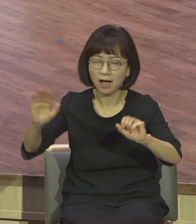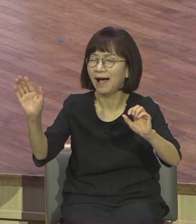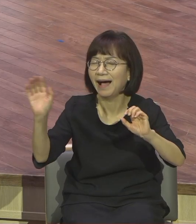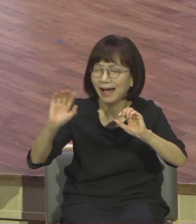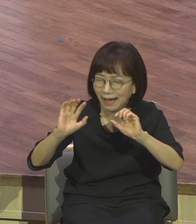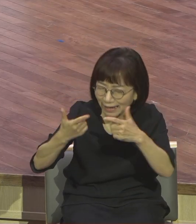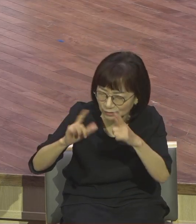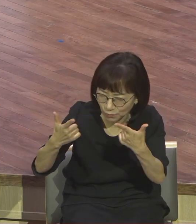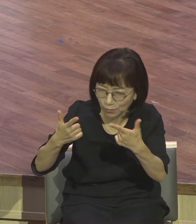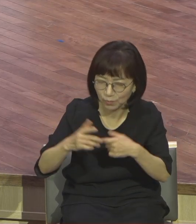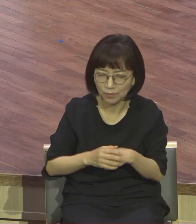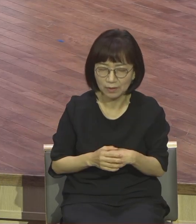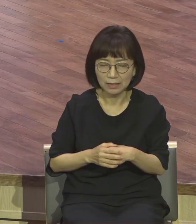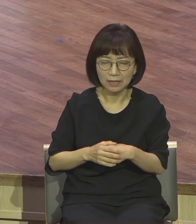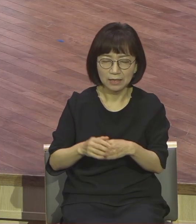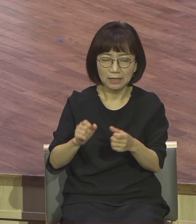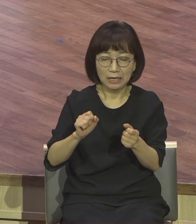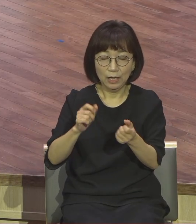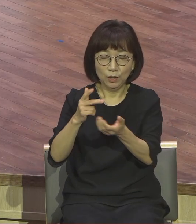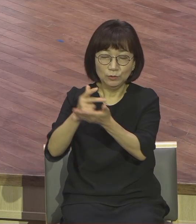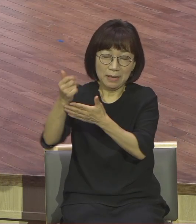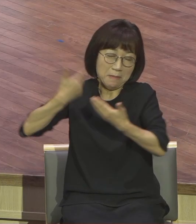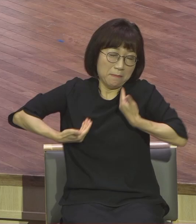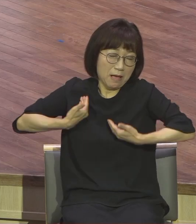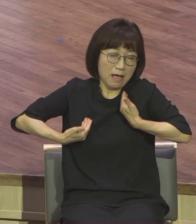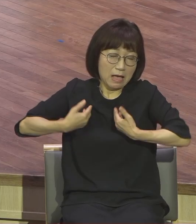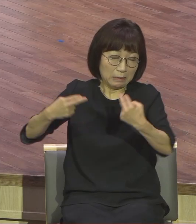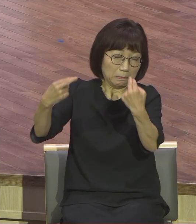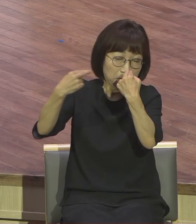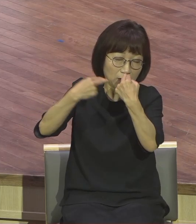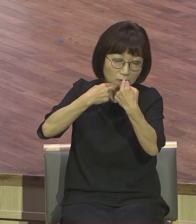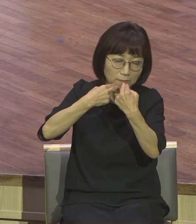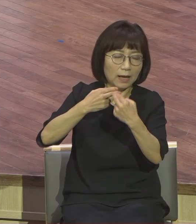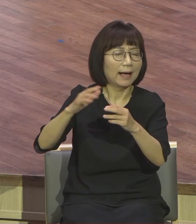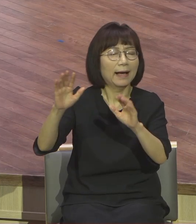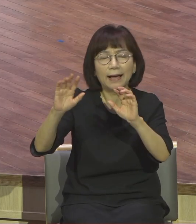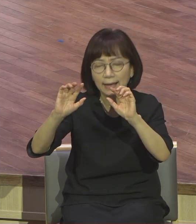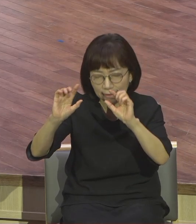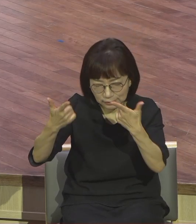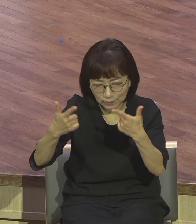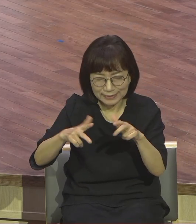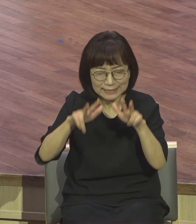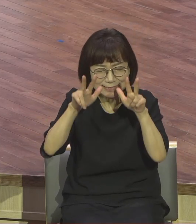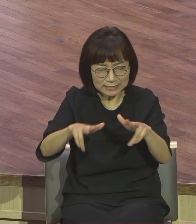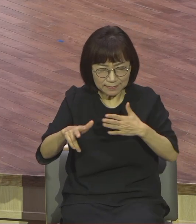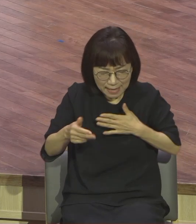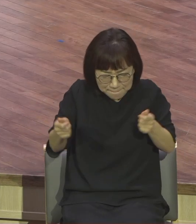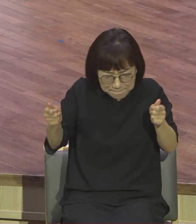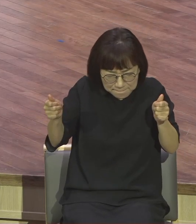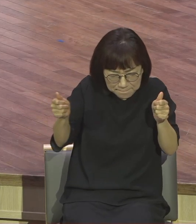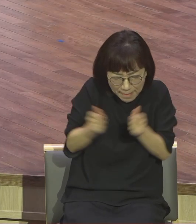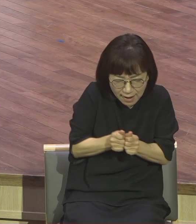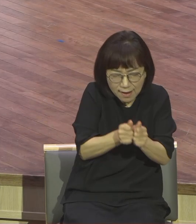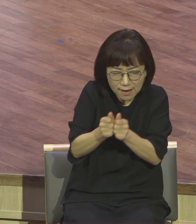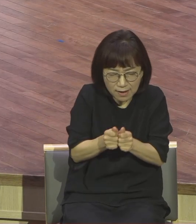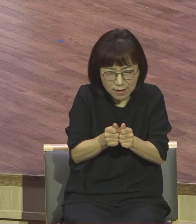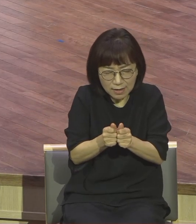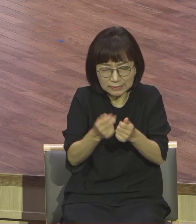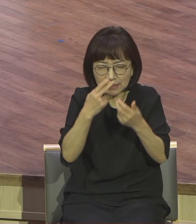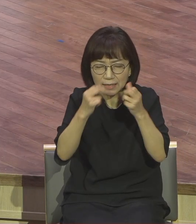바빠서 나 같은 거 돌보지 않는 것이 아니고 지금 나와 함께 살아계심을 살아계신 거짓음을 날마다 함께 동행하는